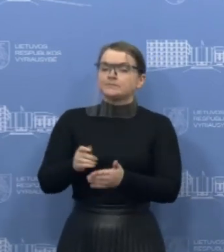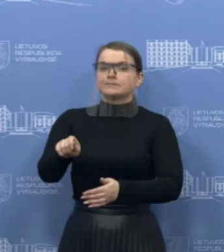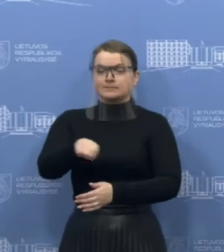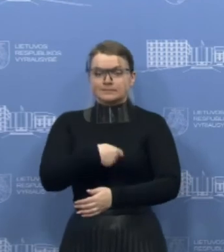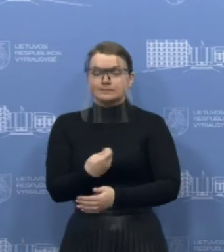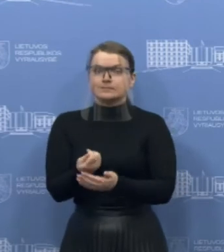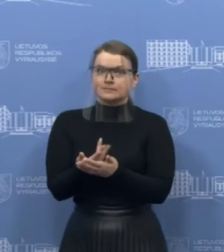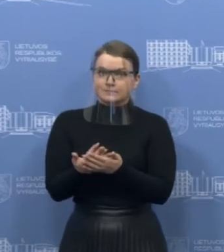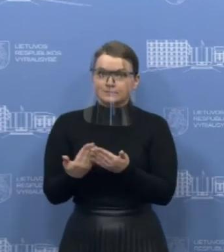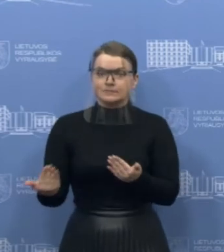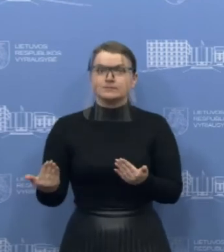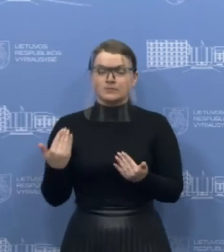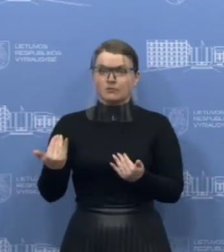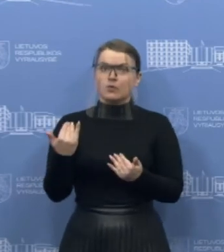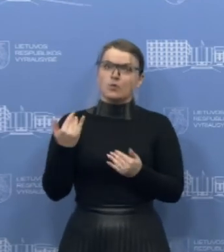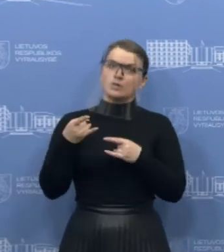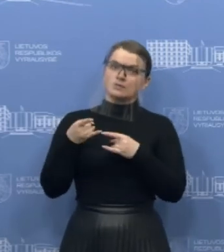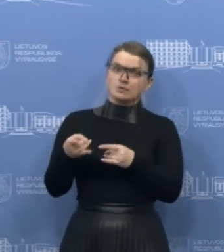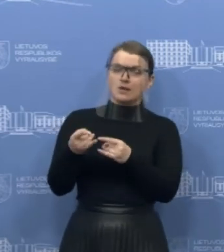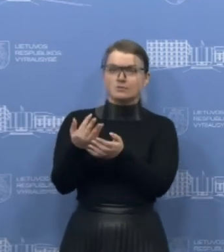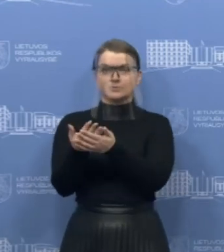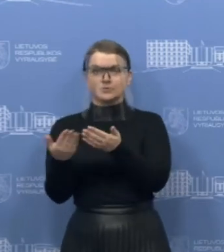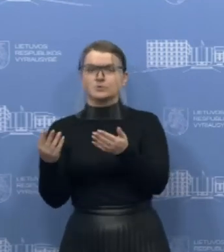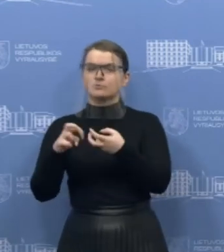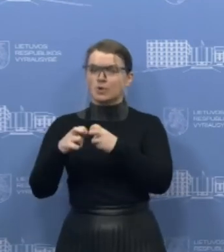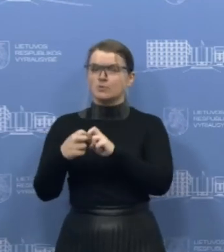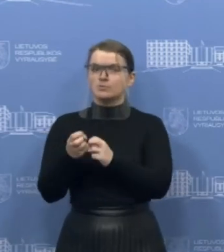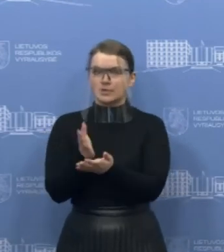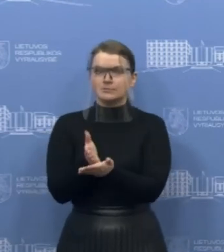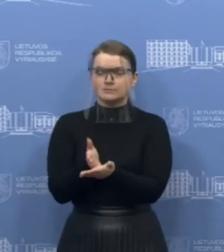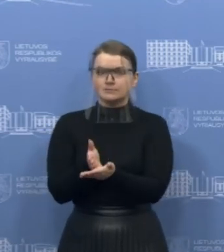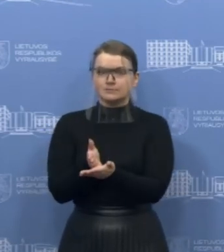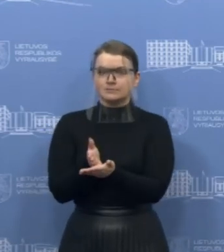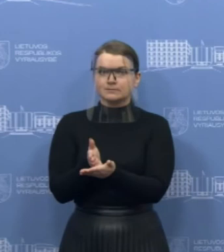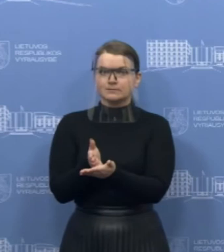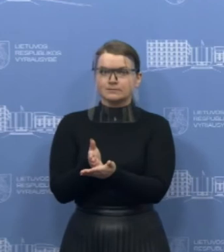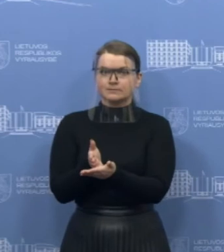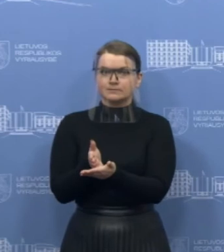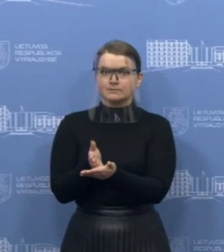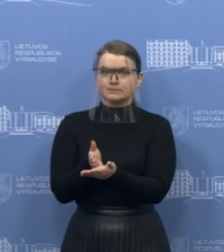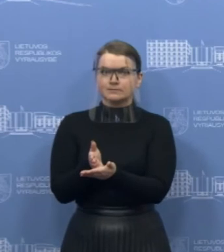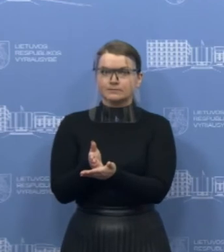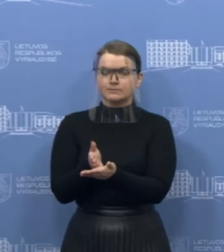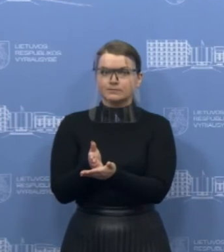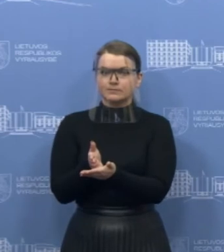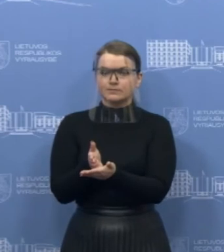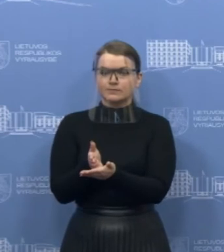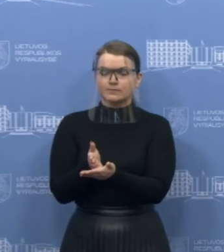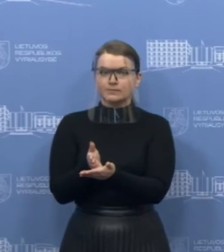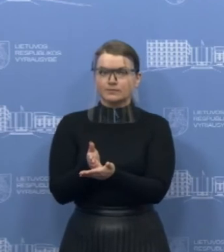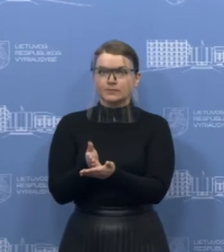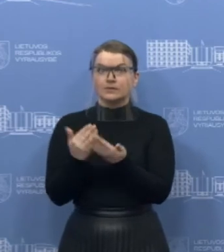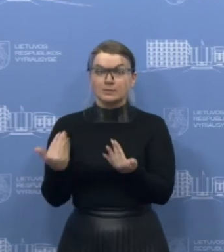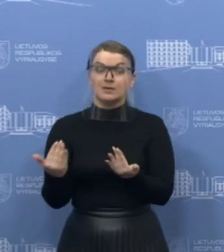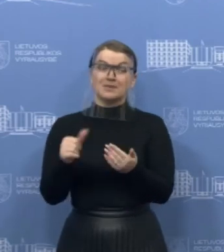jūsų minimas transportas. Apie tai mes jau dėliojame tų